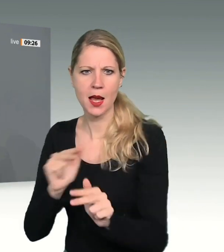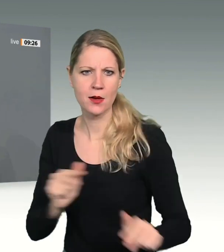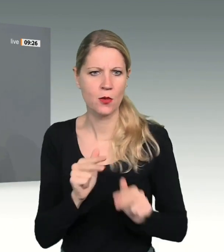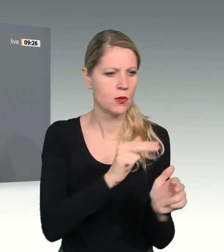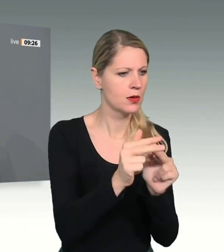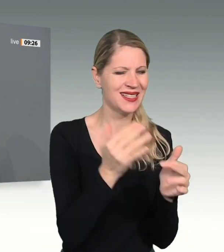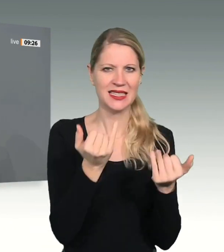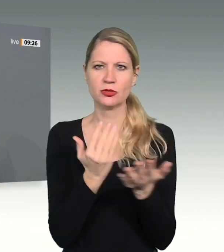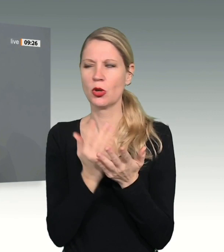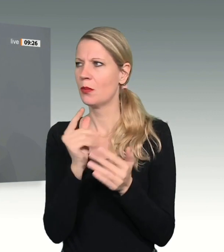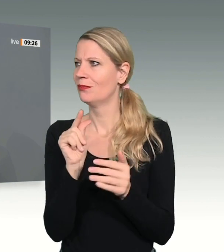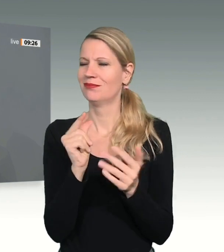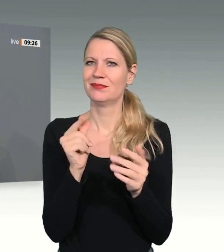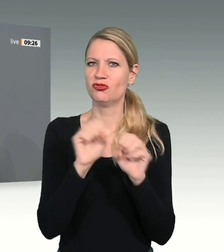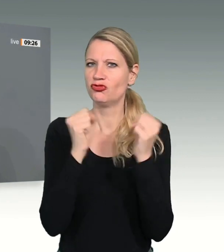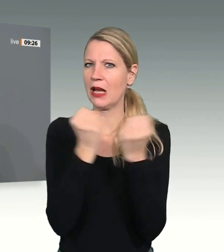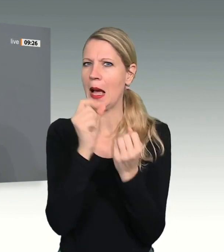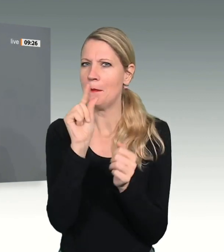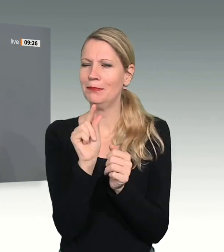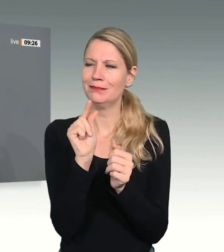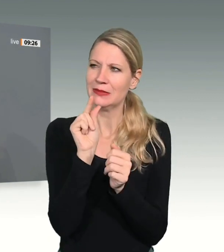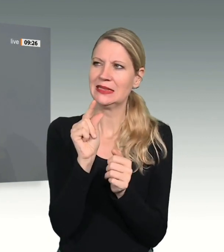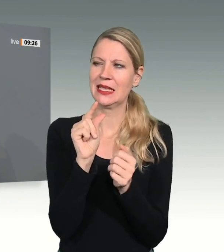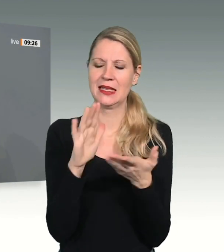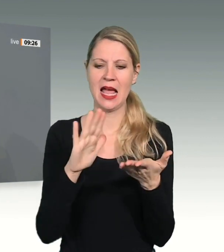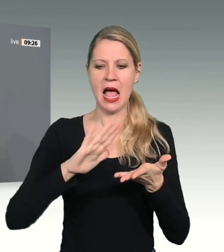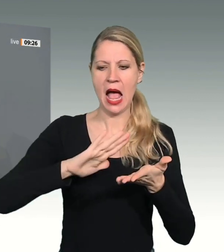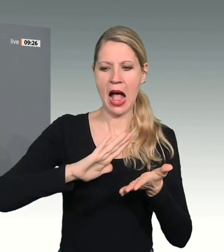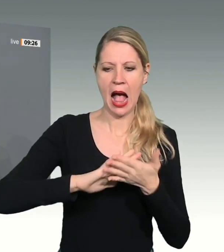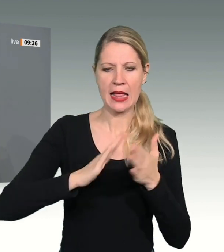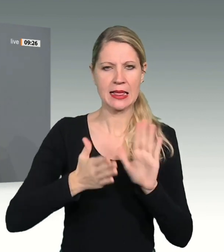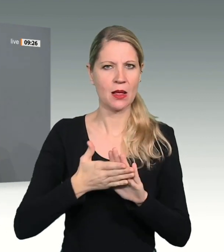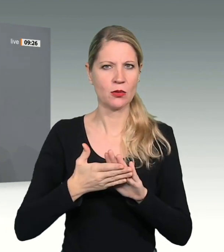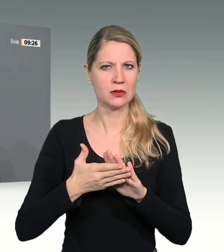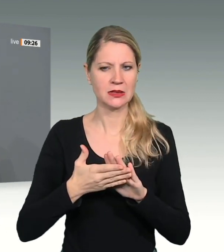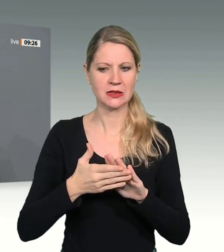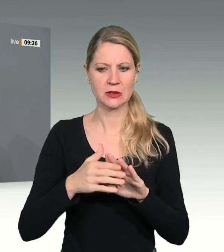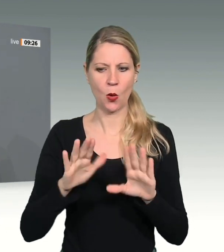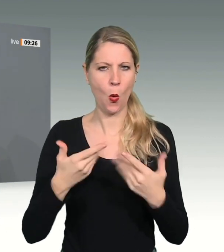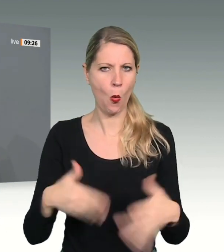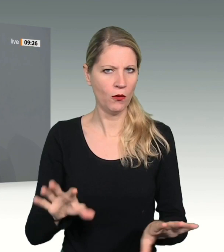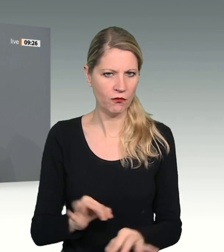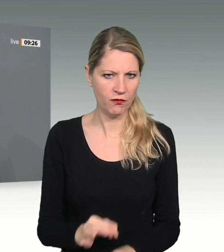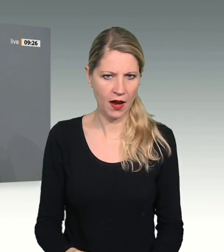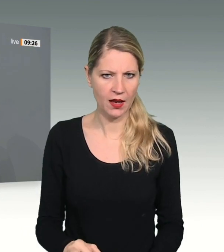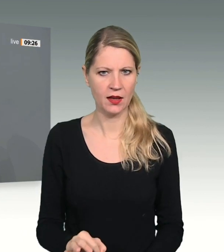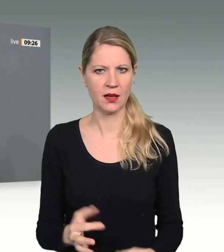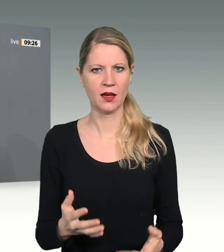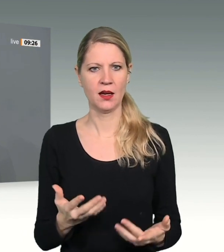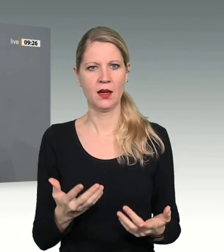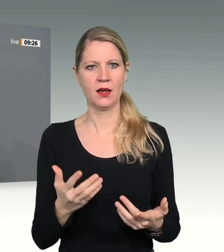gewordenen Staat durch eine grundlegende Neuordnung der Aufgaben, auch zwischen Staat und Gesellschaft,